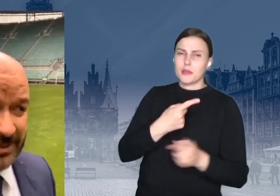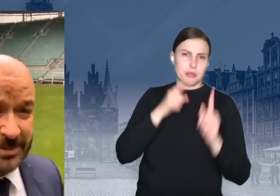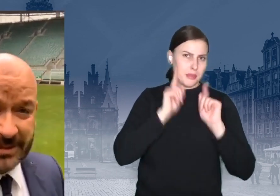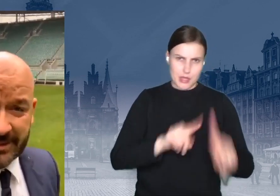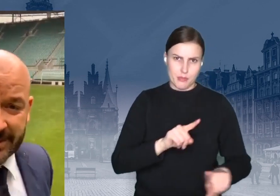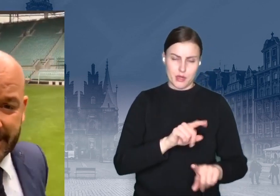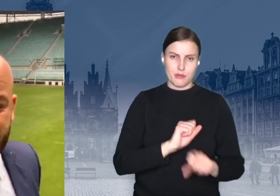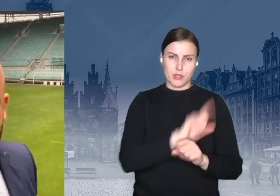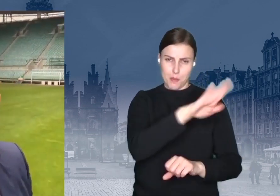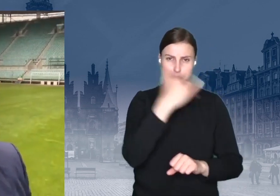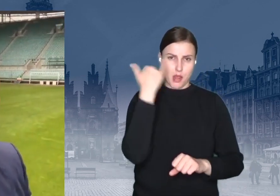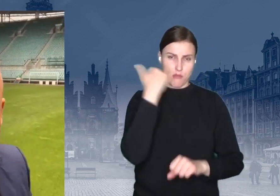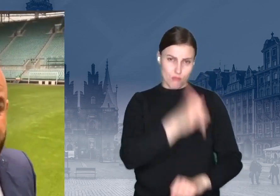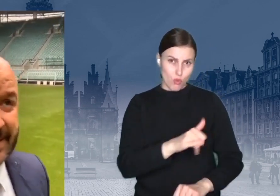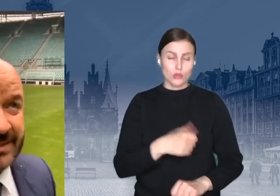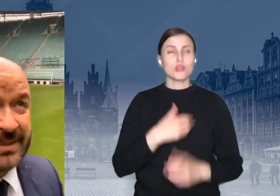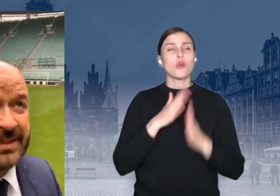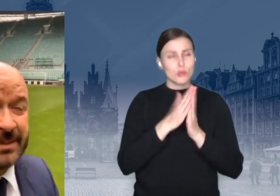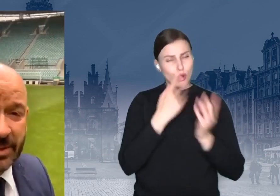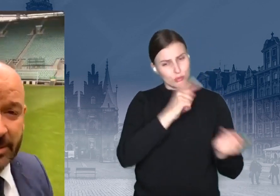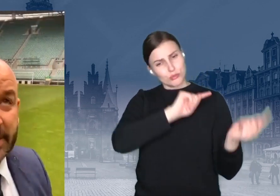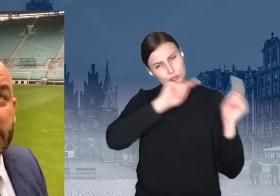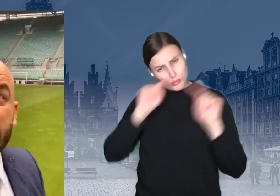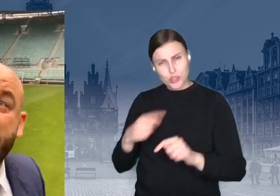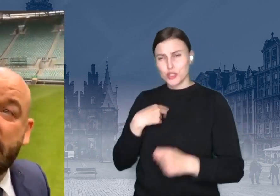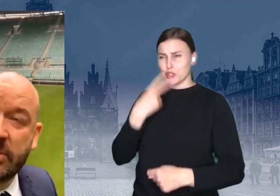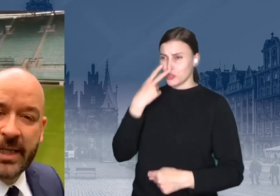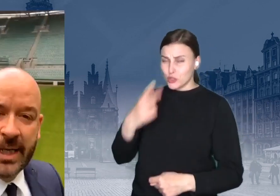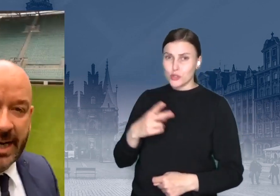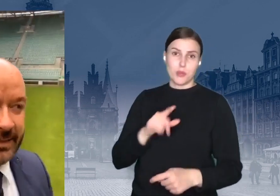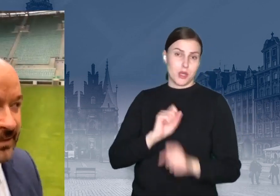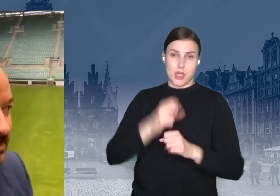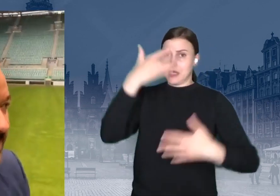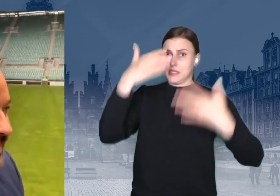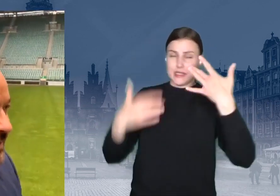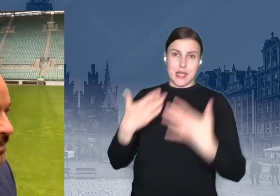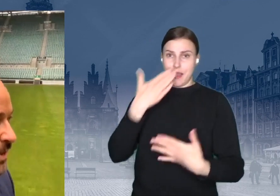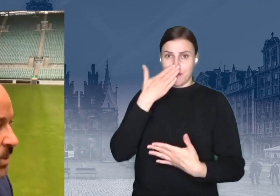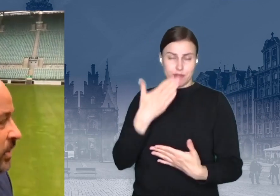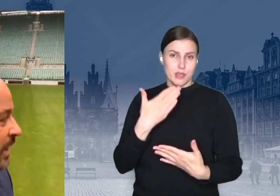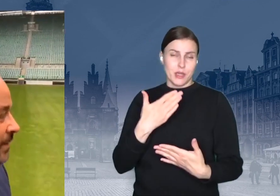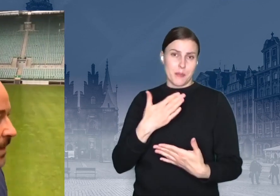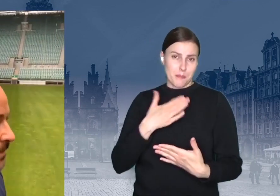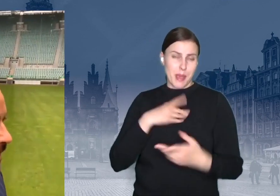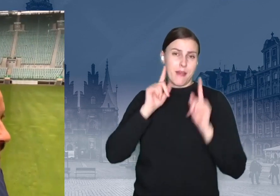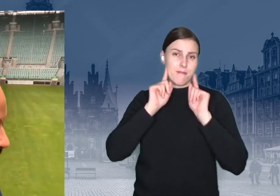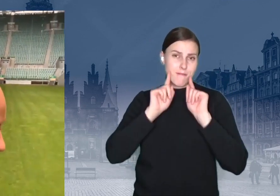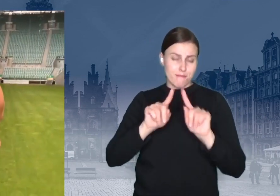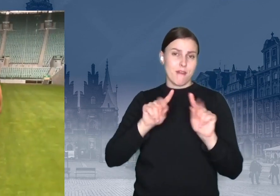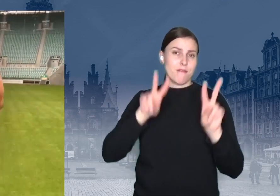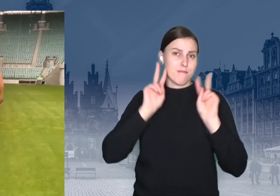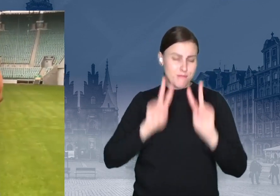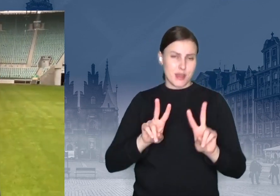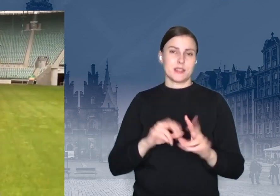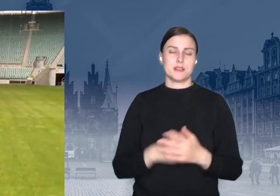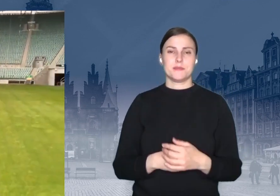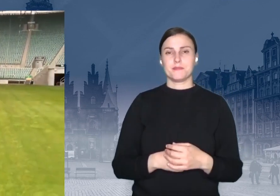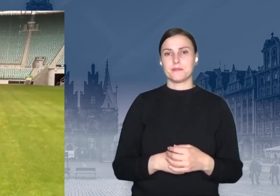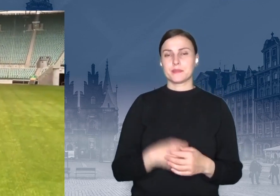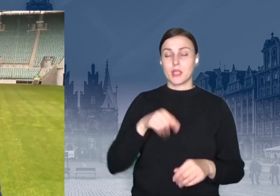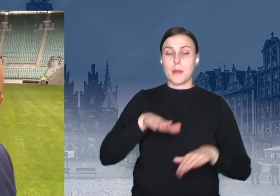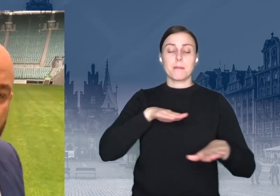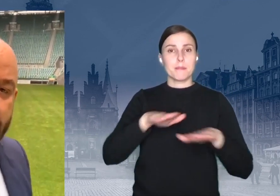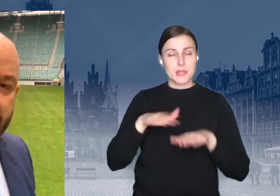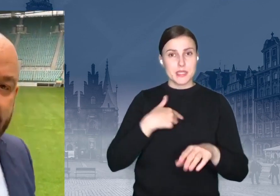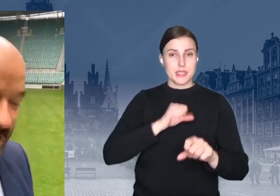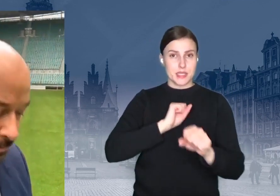i się zapoznają z tymi statystykami, bo te statystyki nie biorą się z sufitu ani z nieba. Jestem dzisiaj tutaj, w tym miejscu. Moi